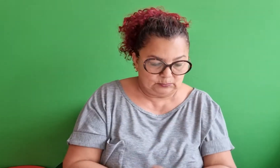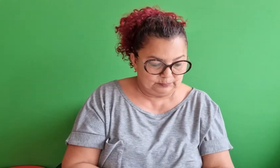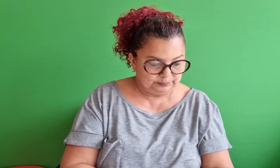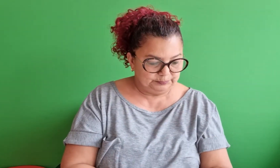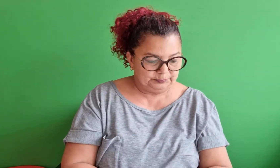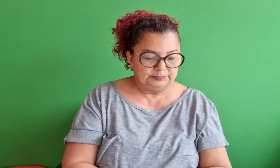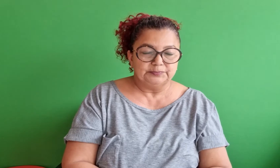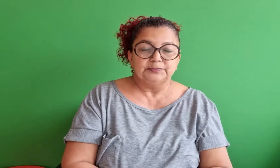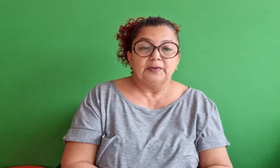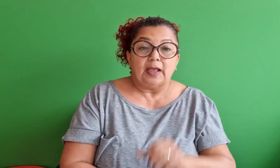Então,